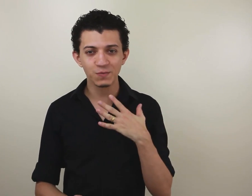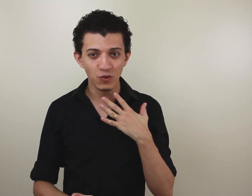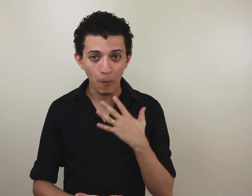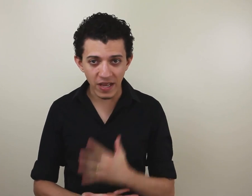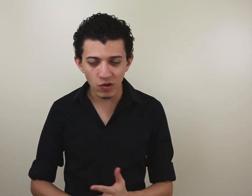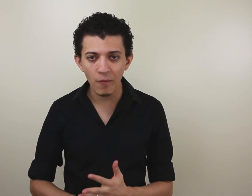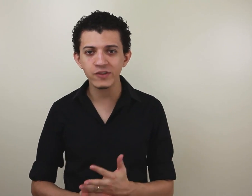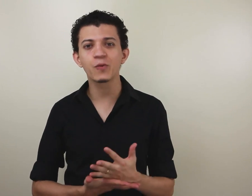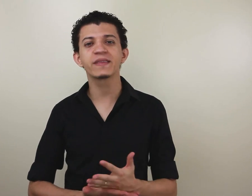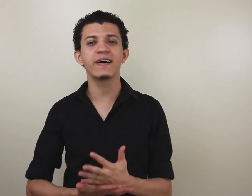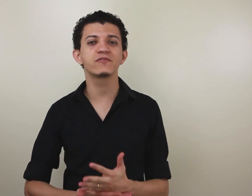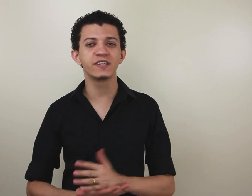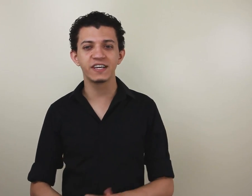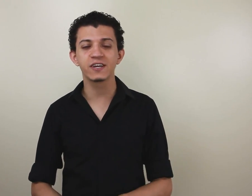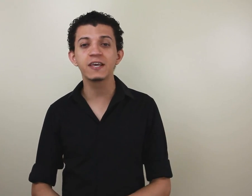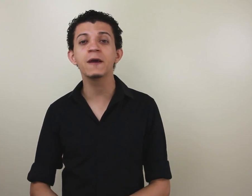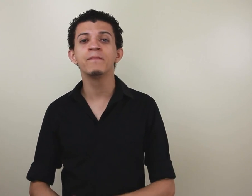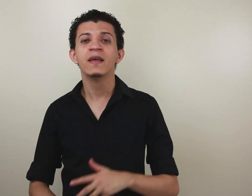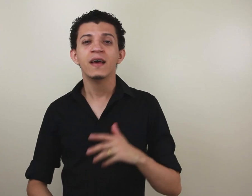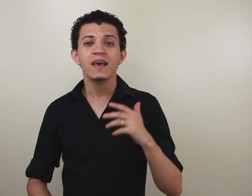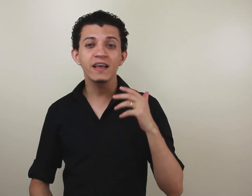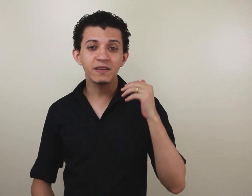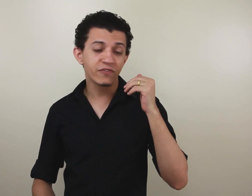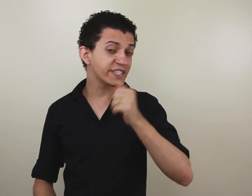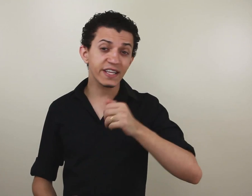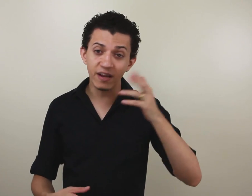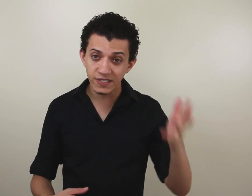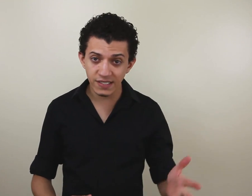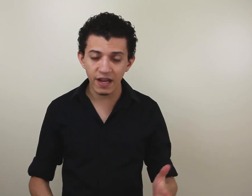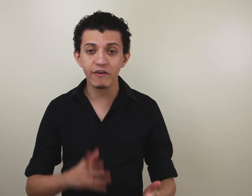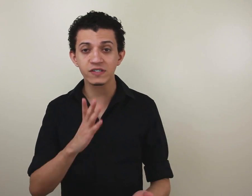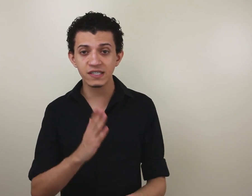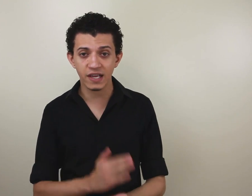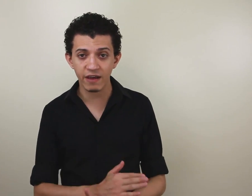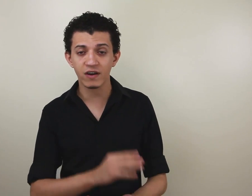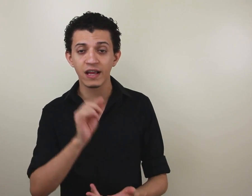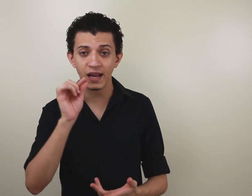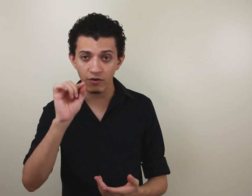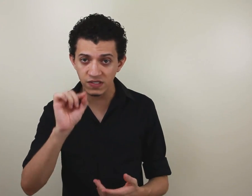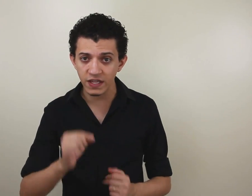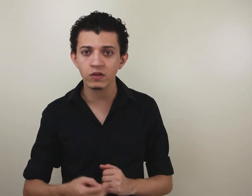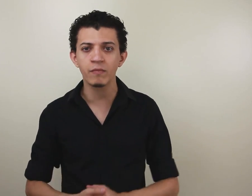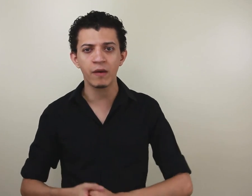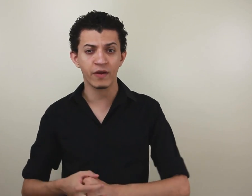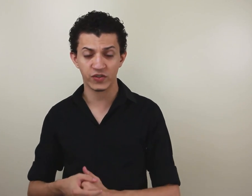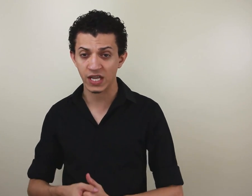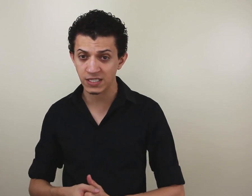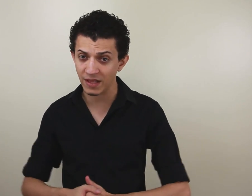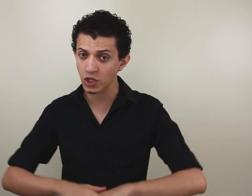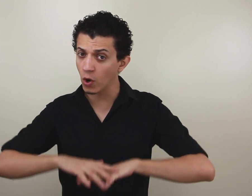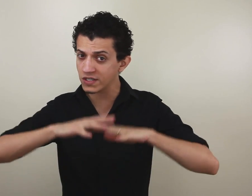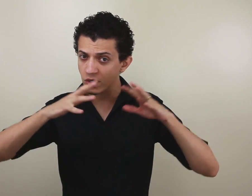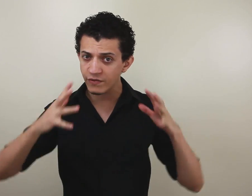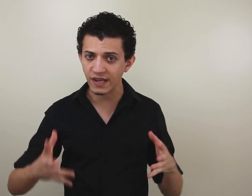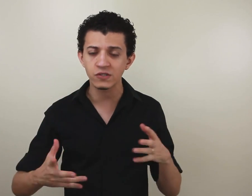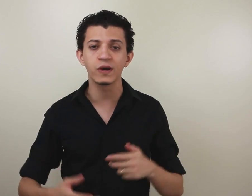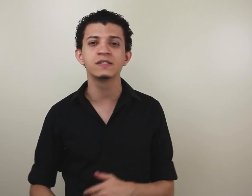respondo pessoalmente os comentários que você deixa aqui. E se você ainda não se inscreveu, se inscreva, clique lá no sininho também para você receber todas as notificações,